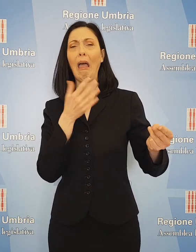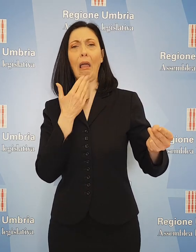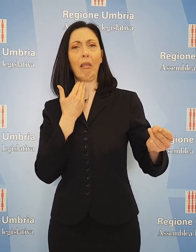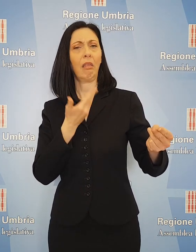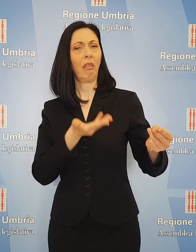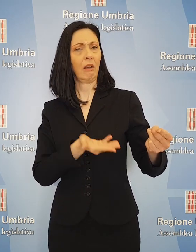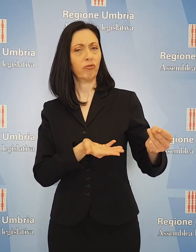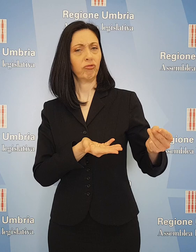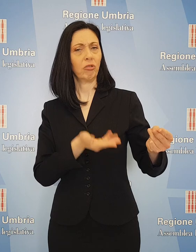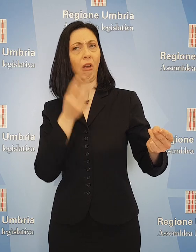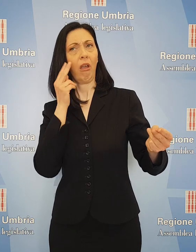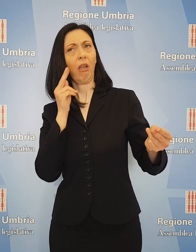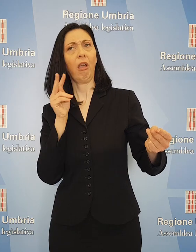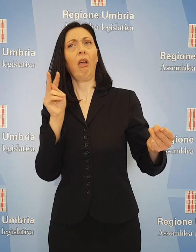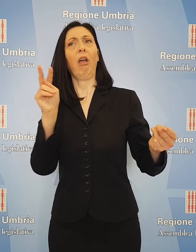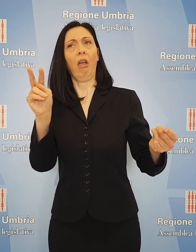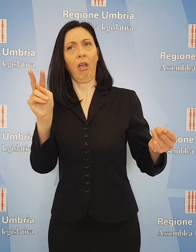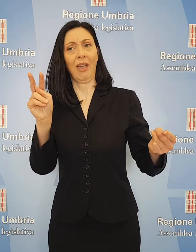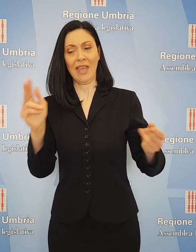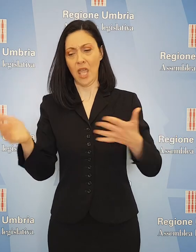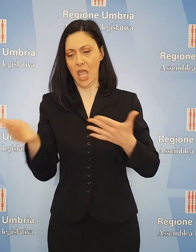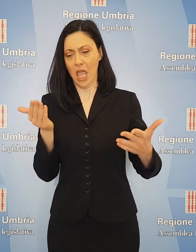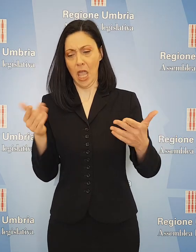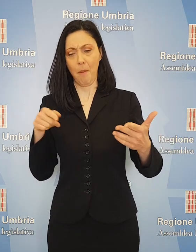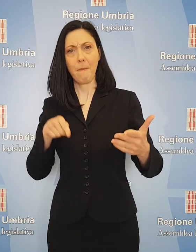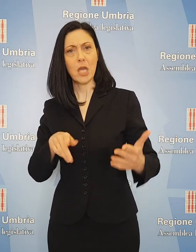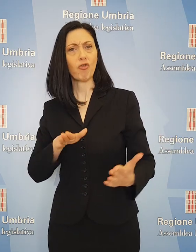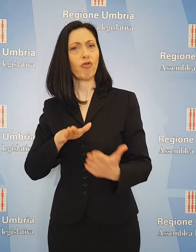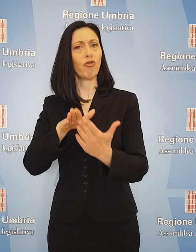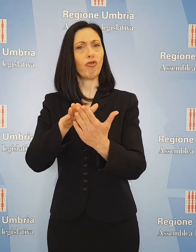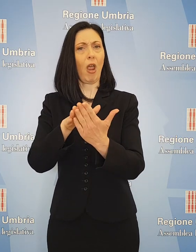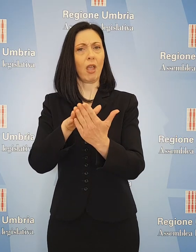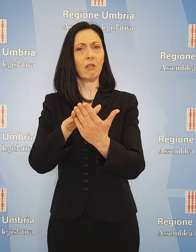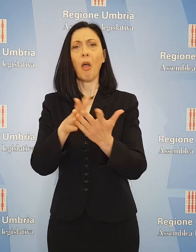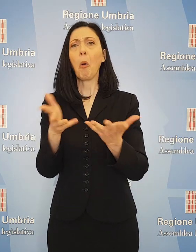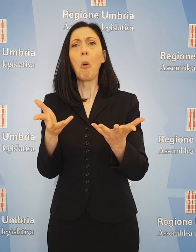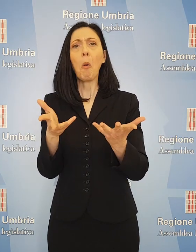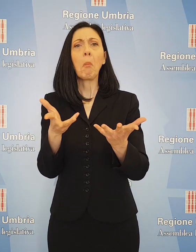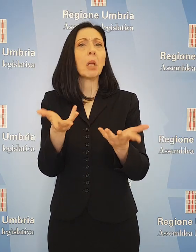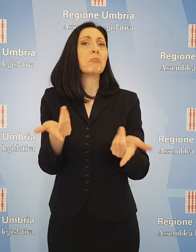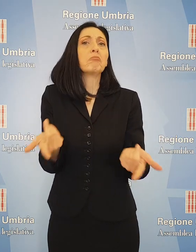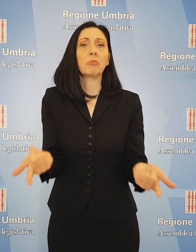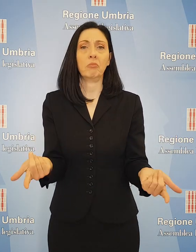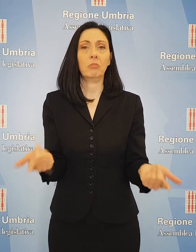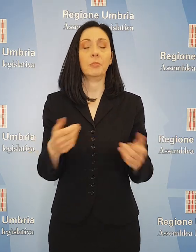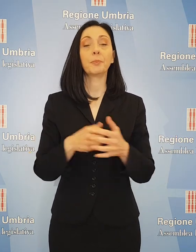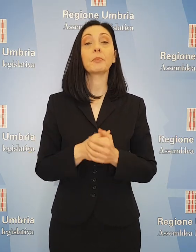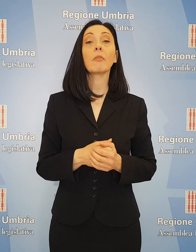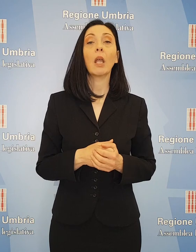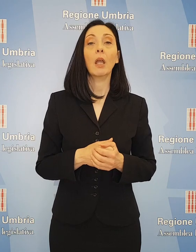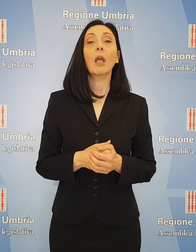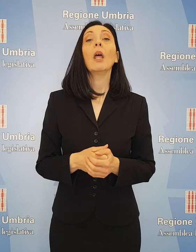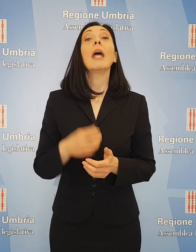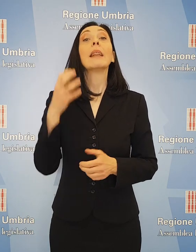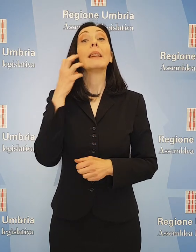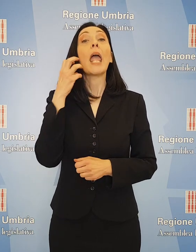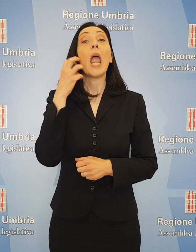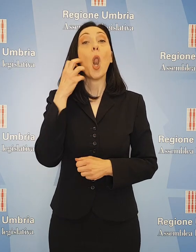trovare una strategia, una visione per la gestione dell'emergenza con una proiezione verso il futuro. Per Thomas De Luca,